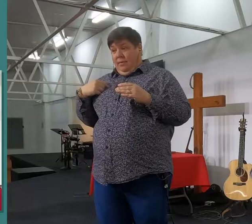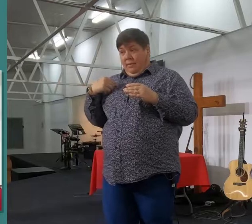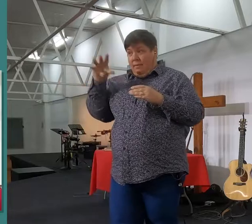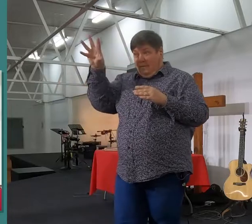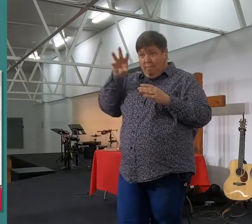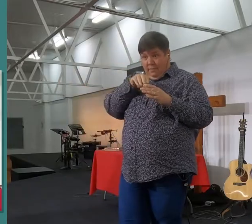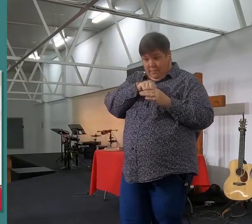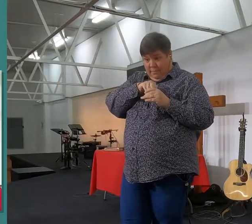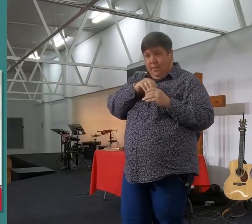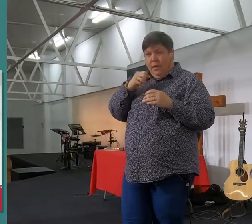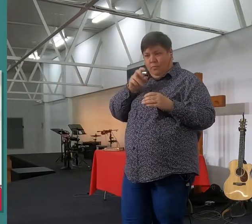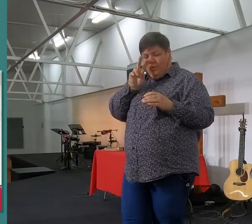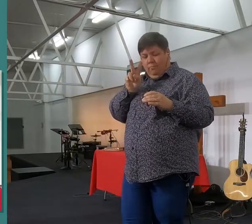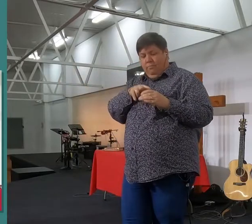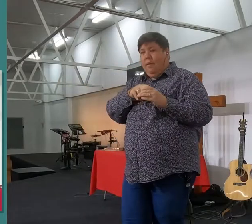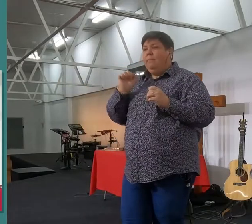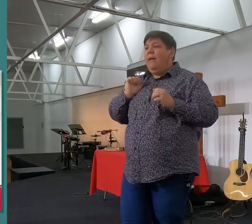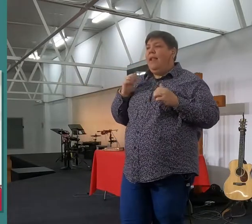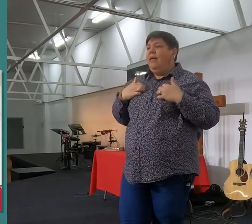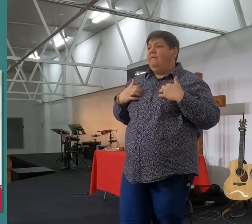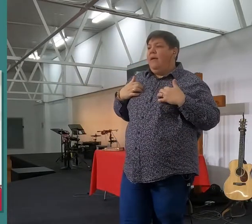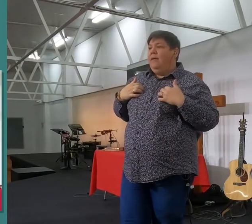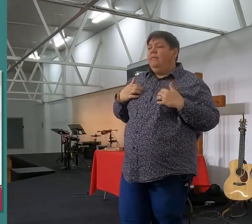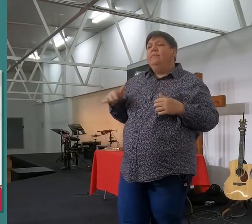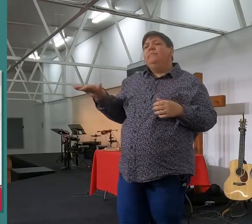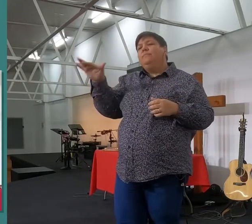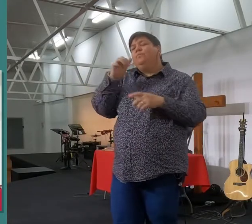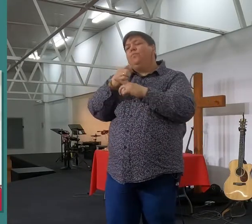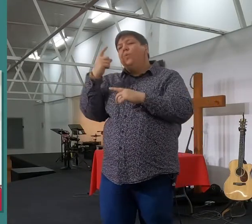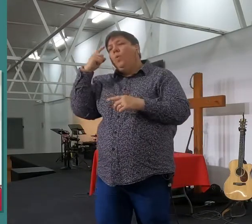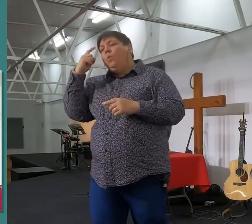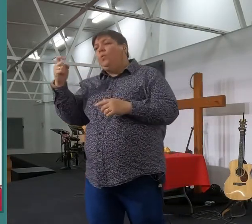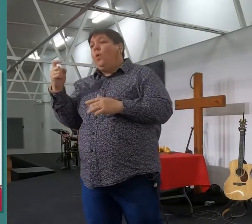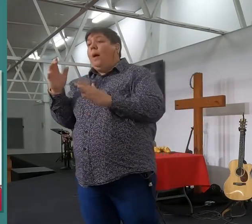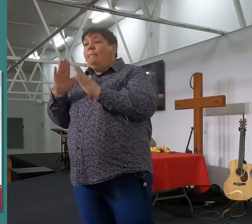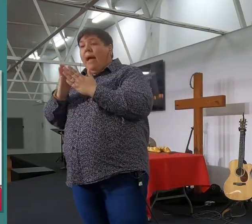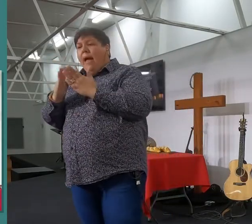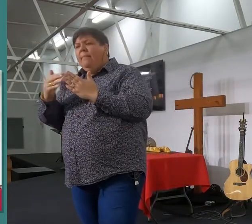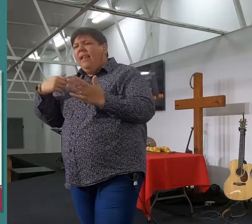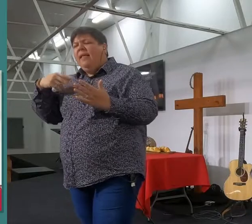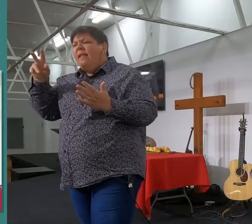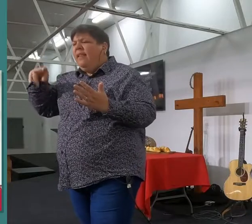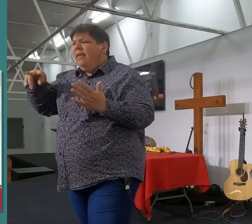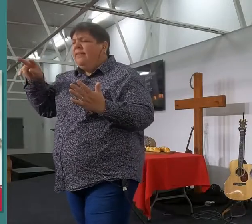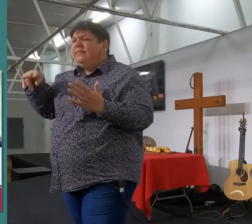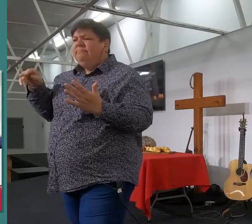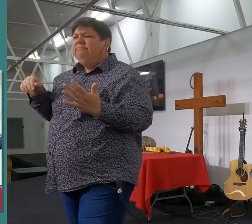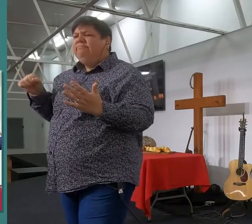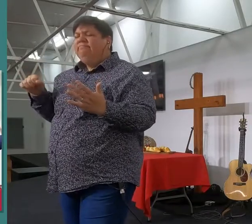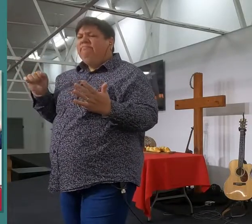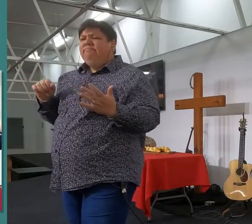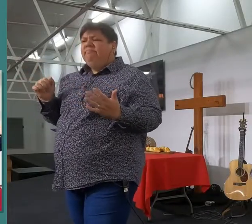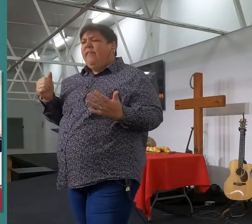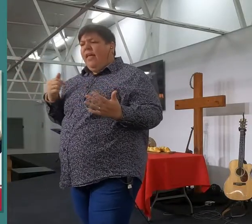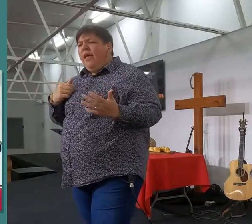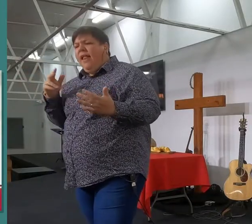my lewe te sê, sê my vrienden, ek kan die bybel lees, ek kan die die hele bybel lees, sonder dat dit enige effect het,